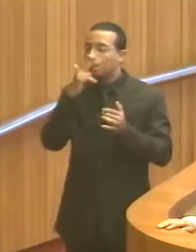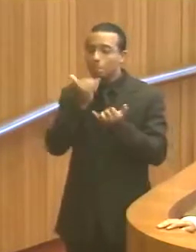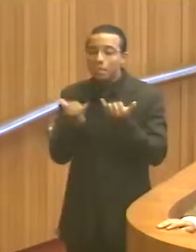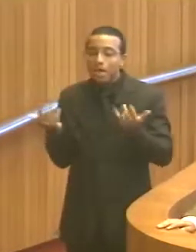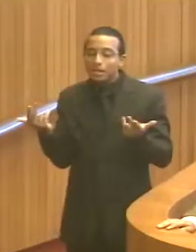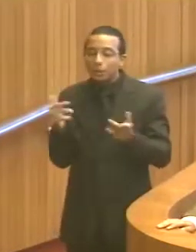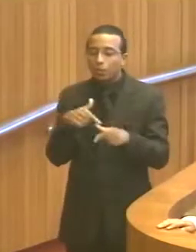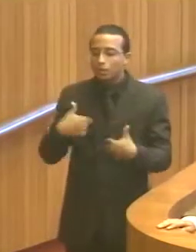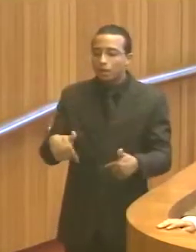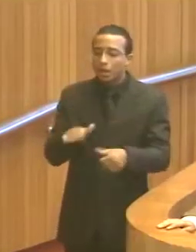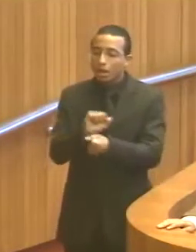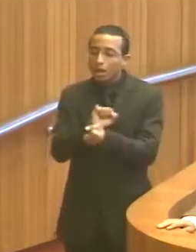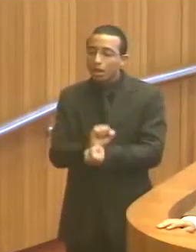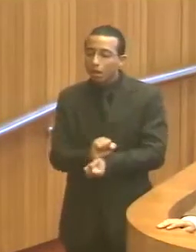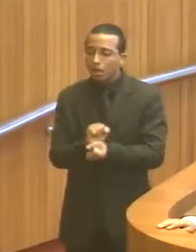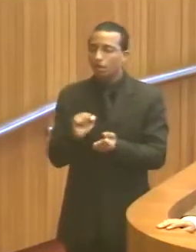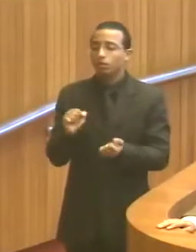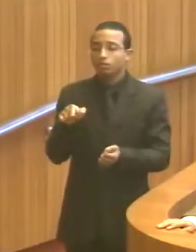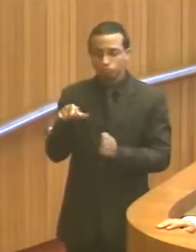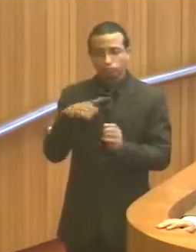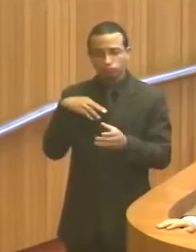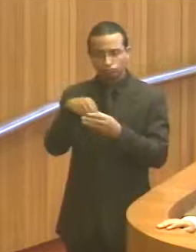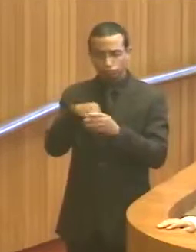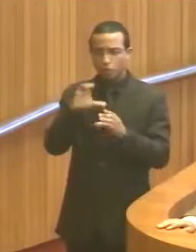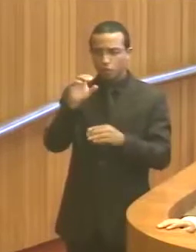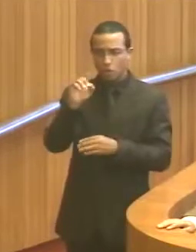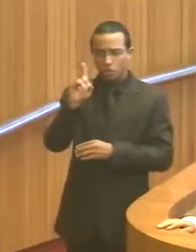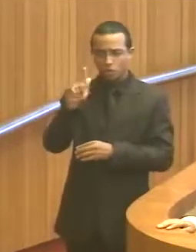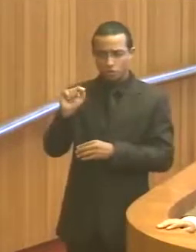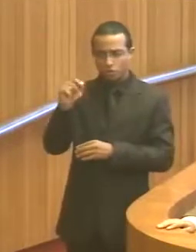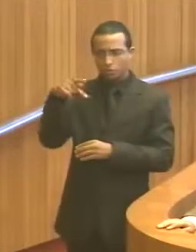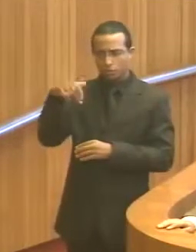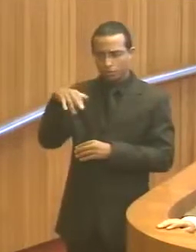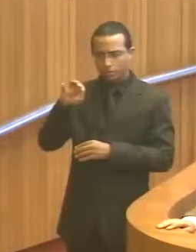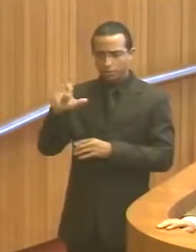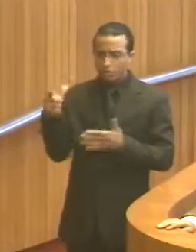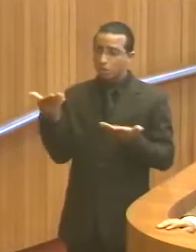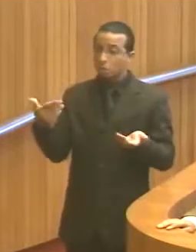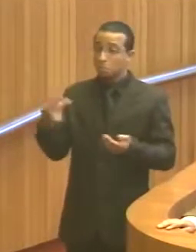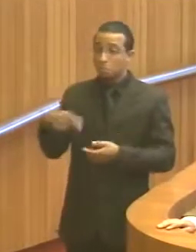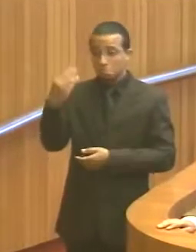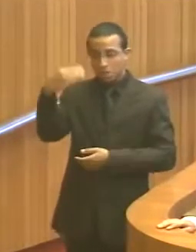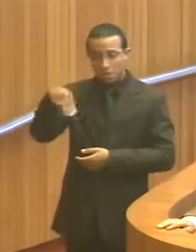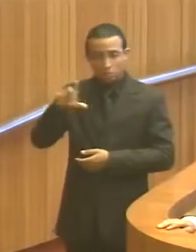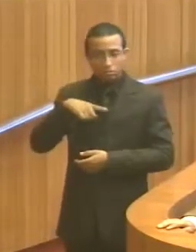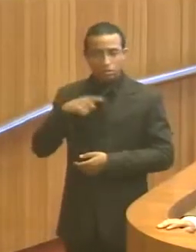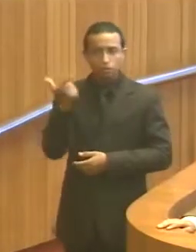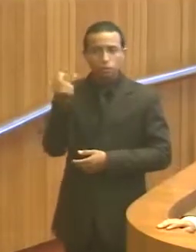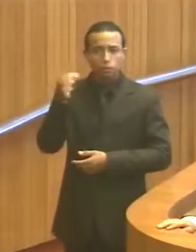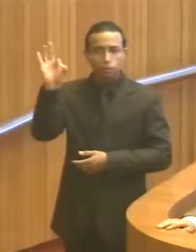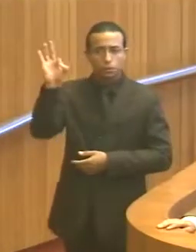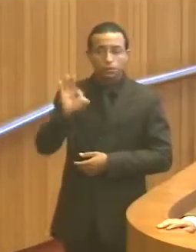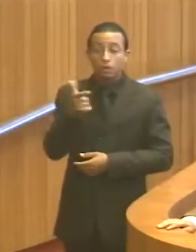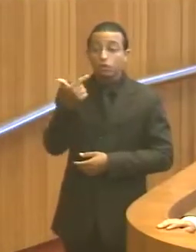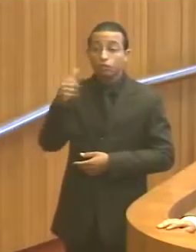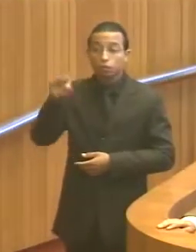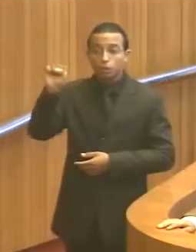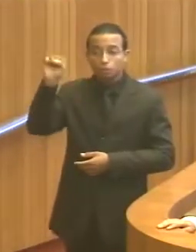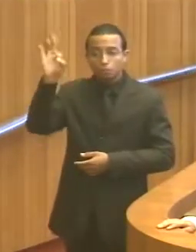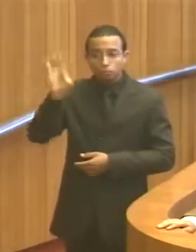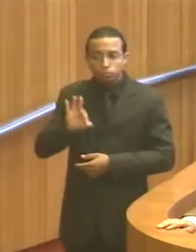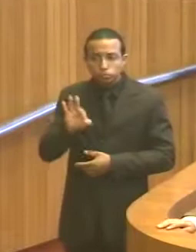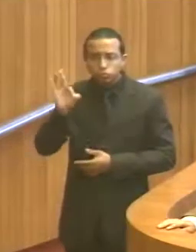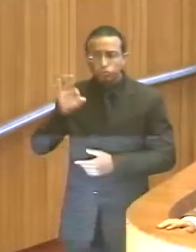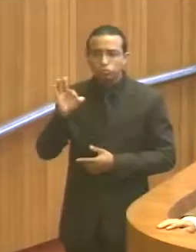análoga à de escravo. E o Maranhão aparece com 28% dos trabalhadores